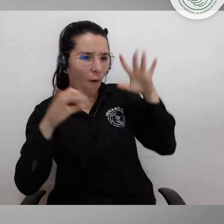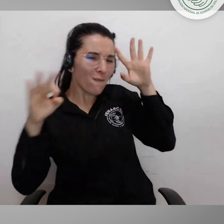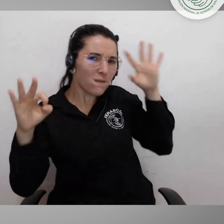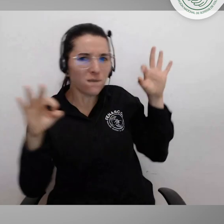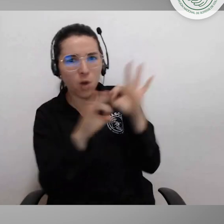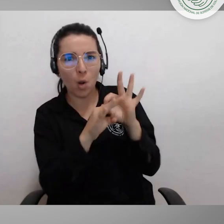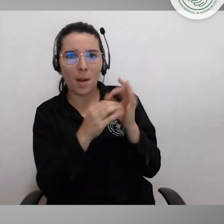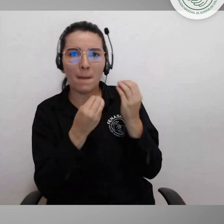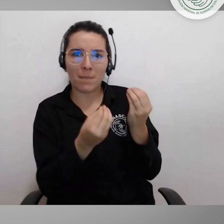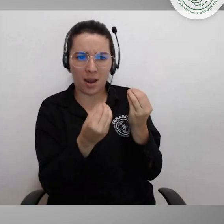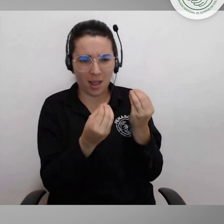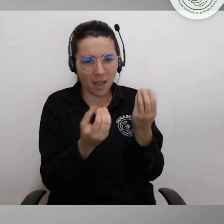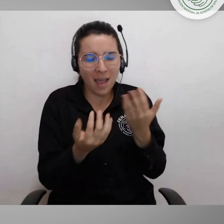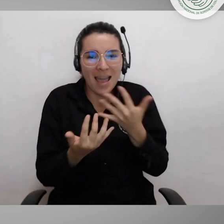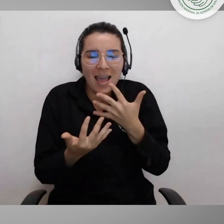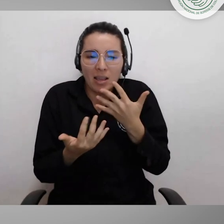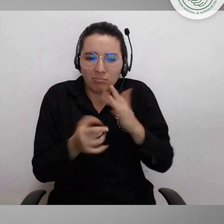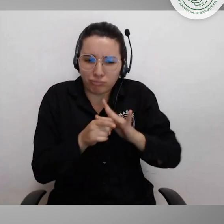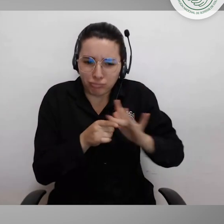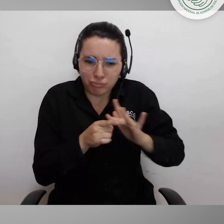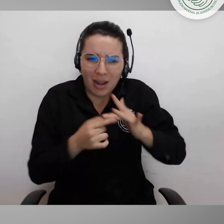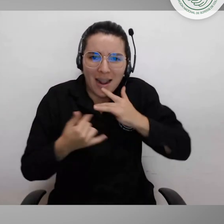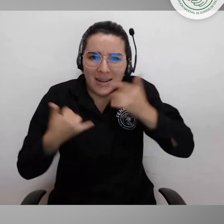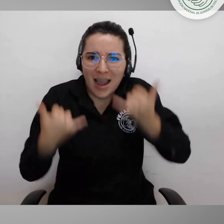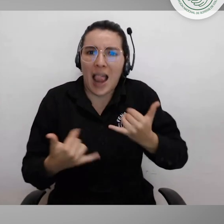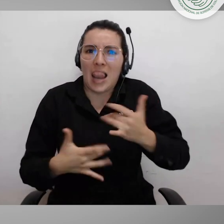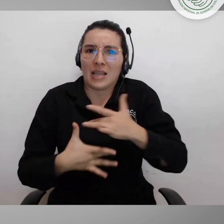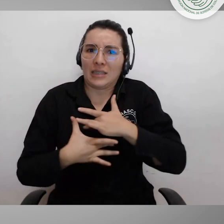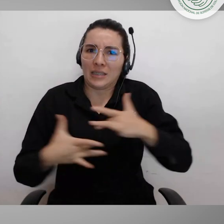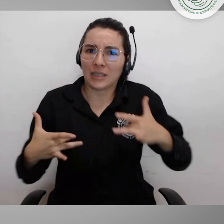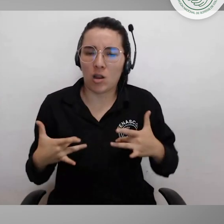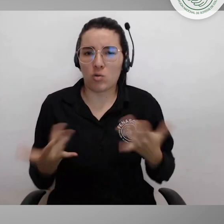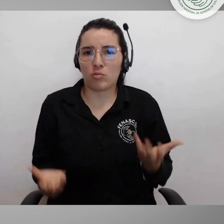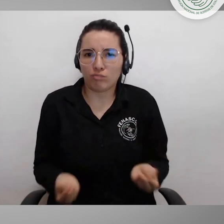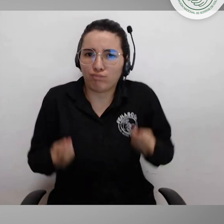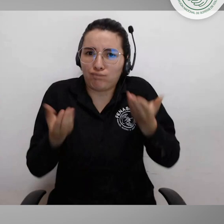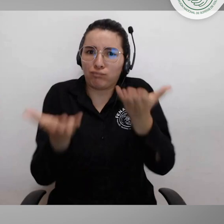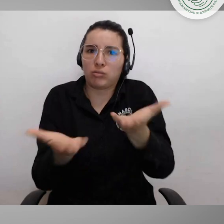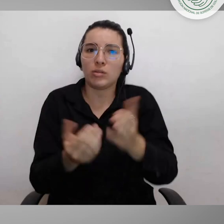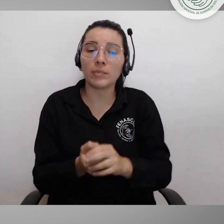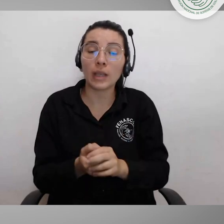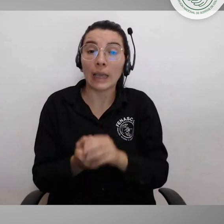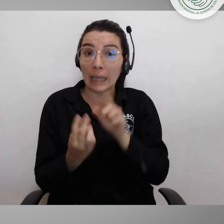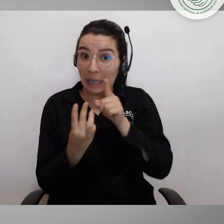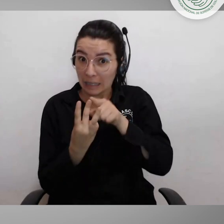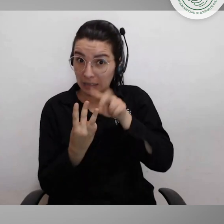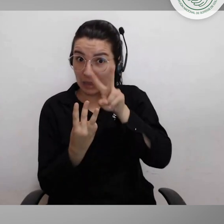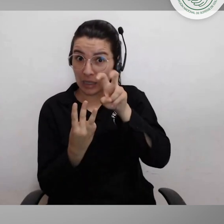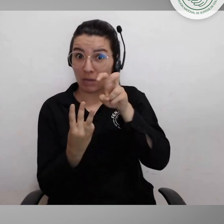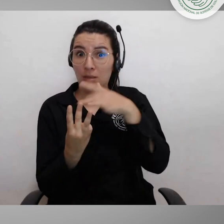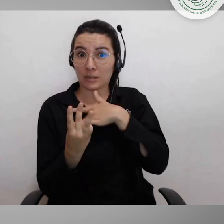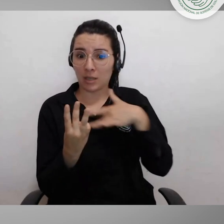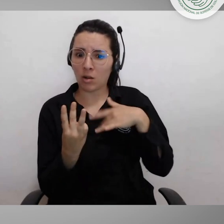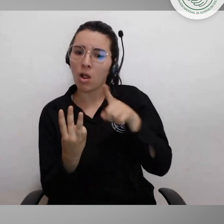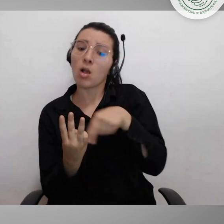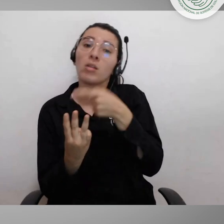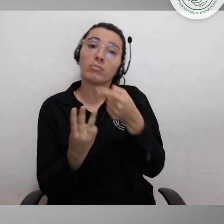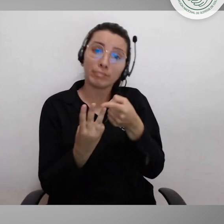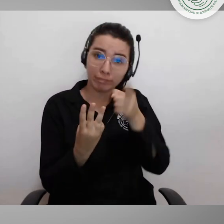la política, cuál es el enfoque de salud que necesitamos para que ese derecho sea una realidad. Y lo mismo